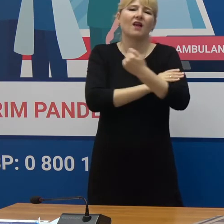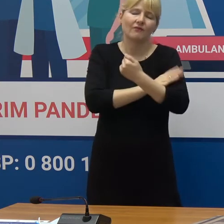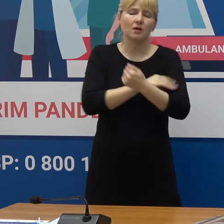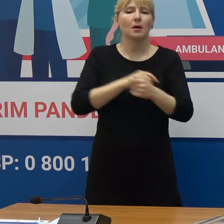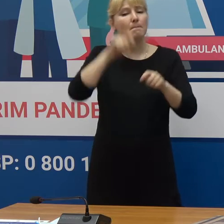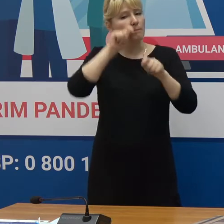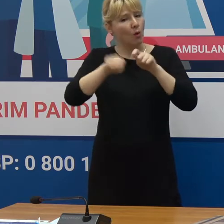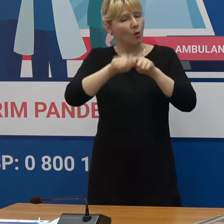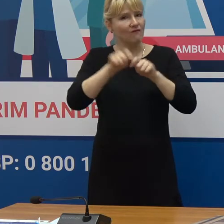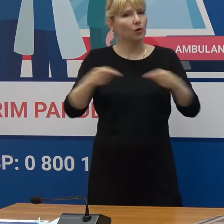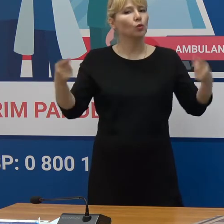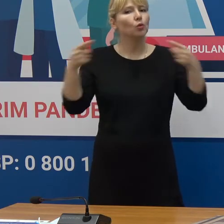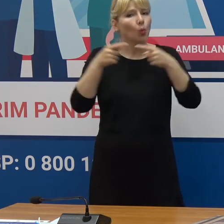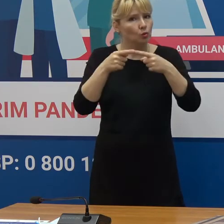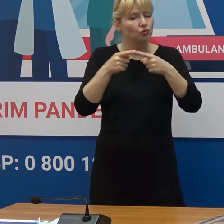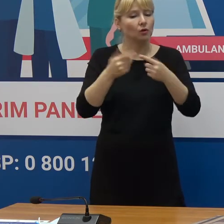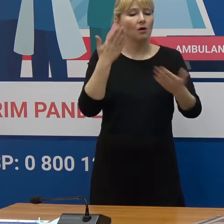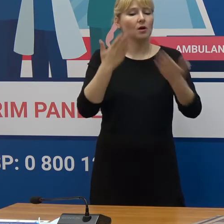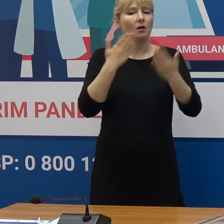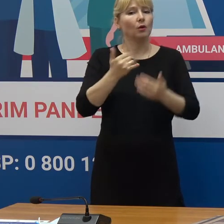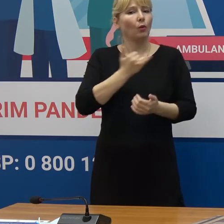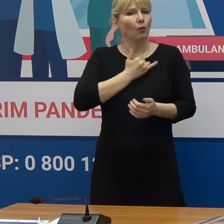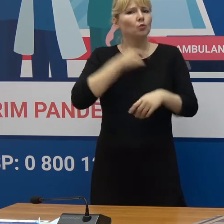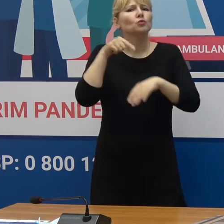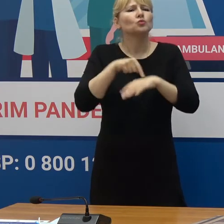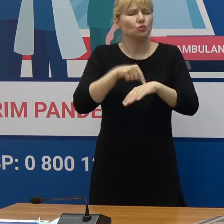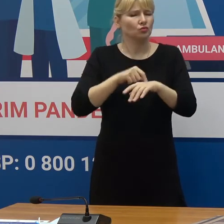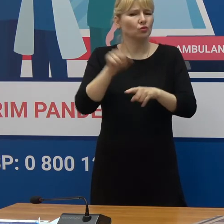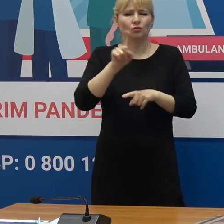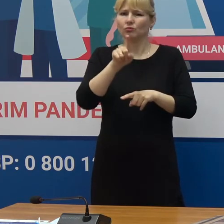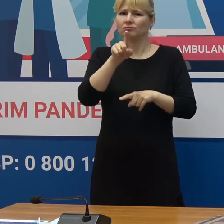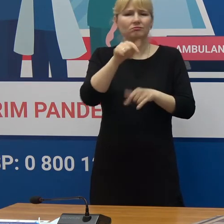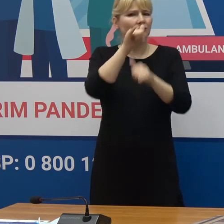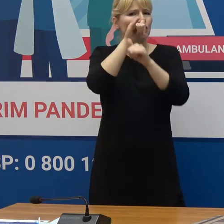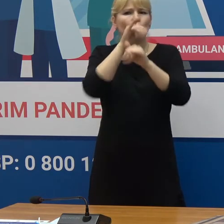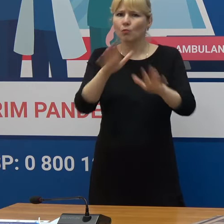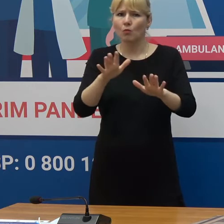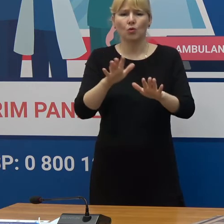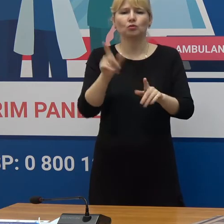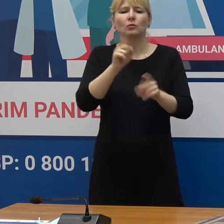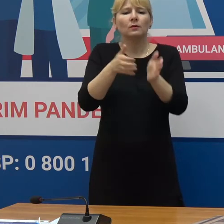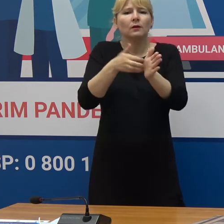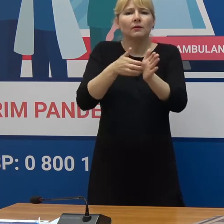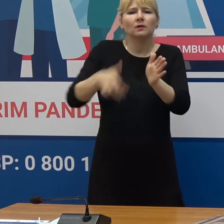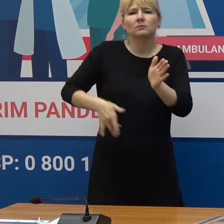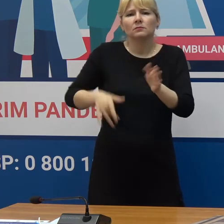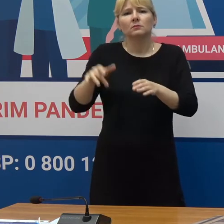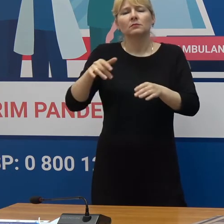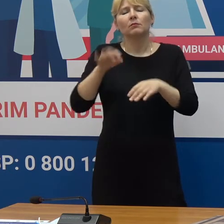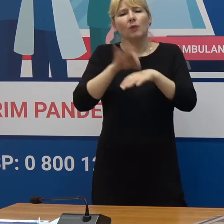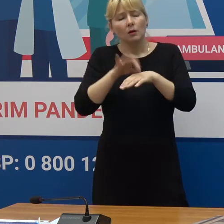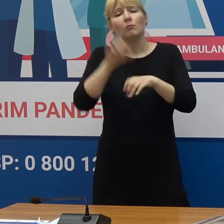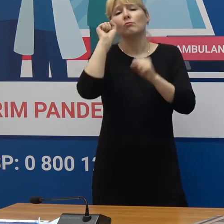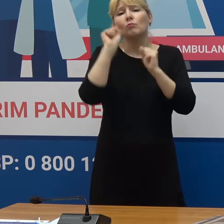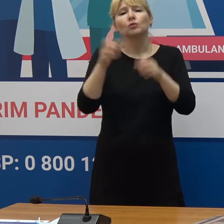maladei și în caz că aveți o decontensare sau o insuficiență a unui sau altui organ Vaccinarea poate fi